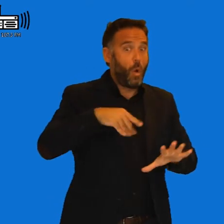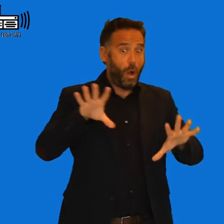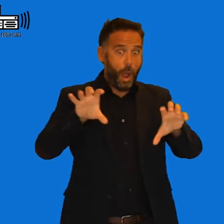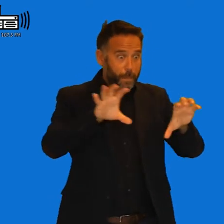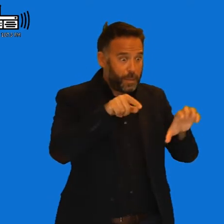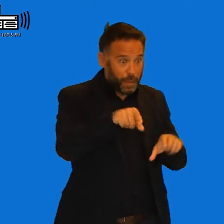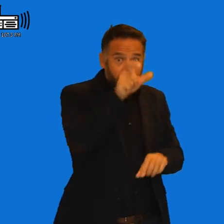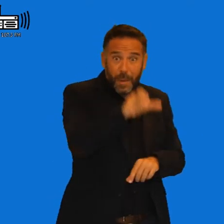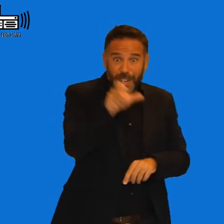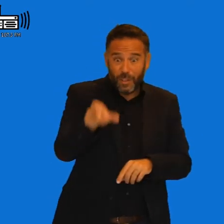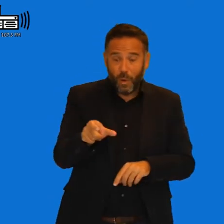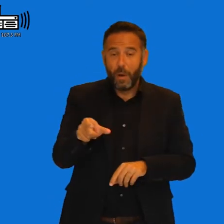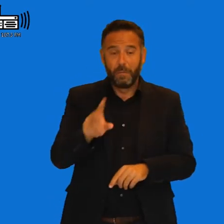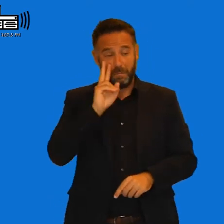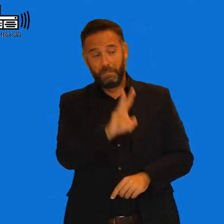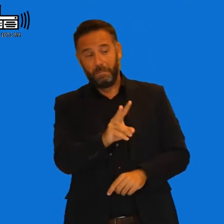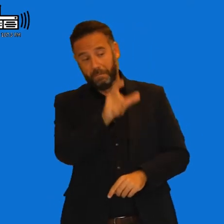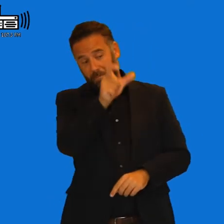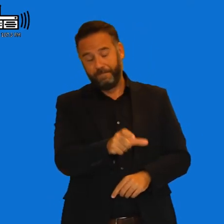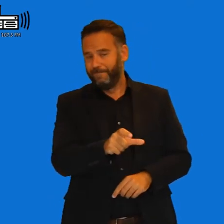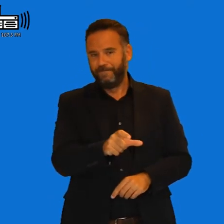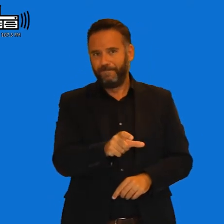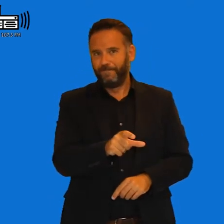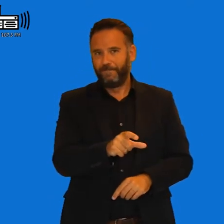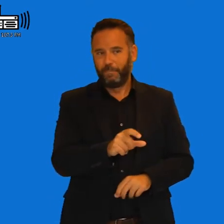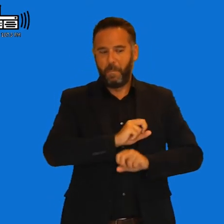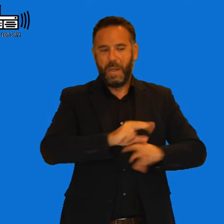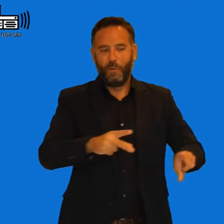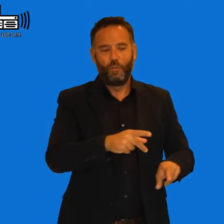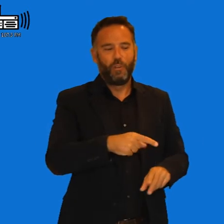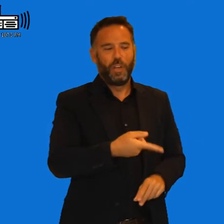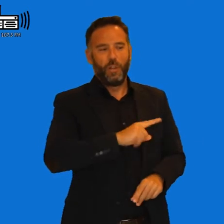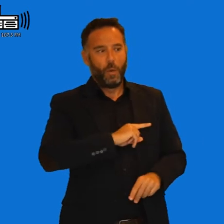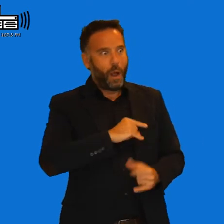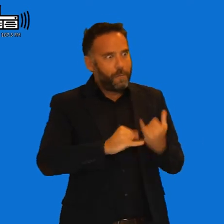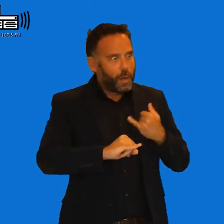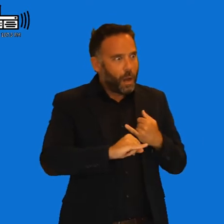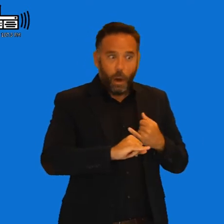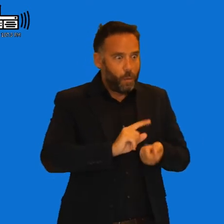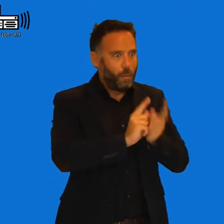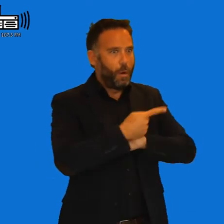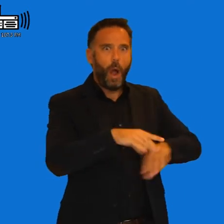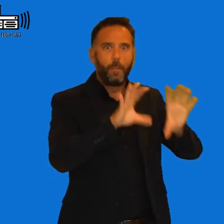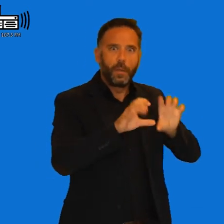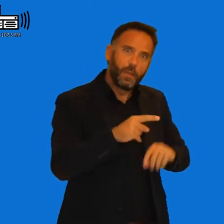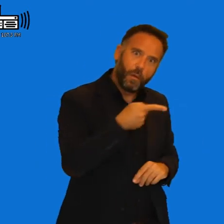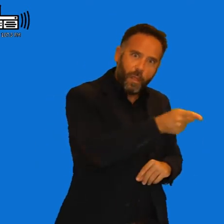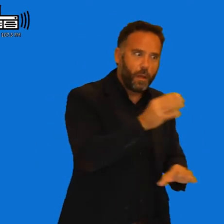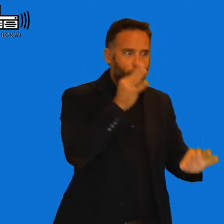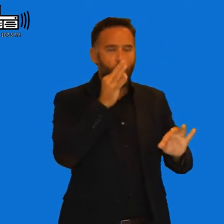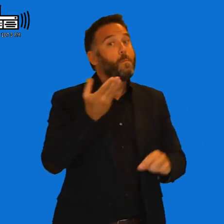personas que, a priori, yo pensaba equivocadamente que estaba peor que yo. Claro. Lo que yo he aprendido, importantísimo.